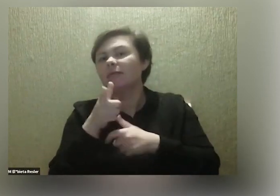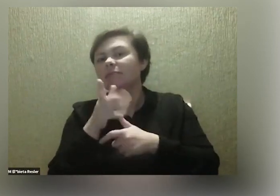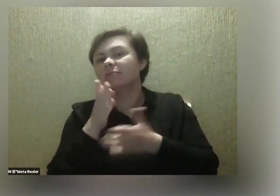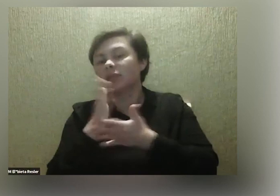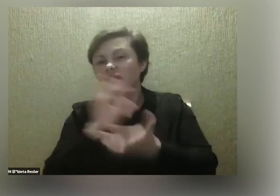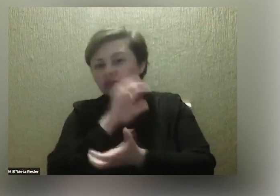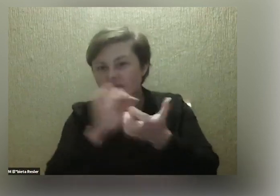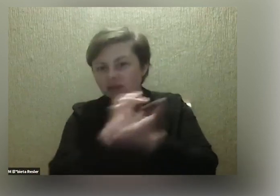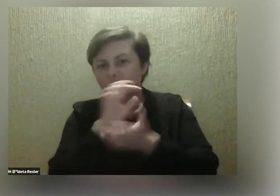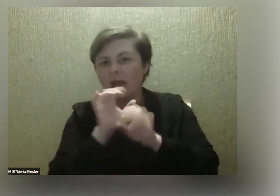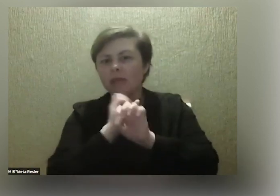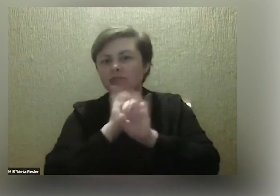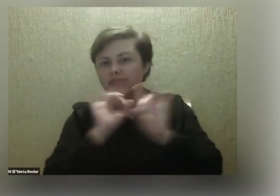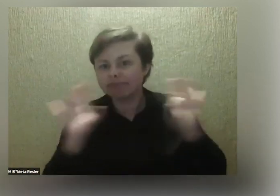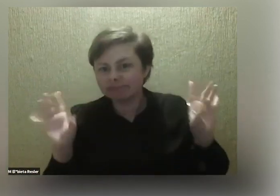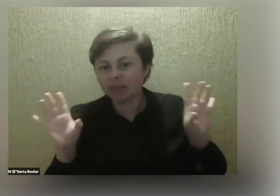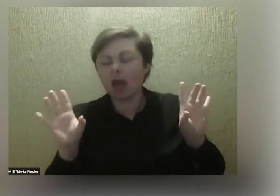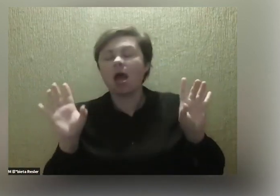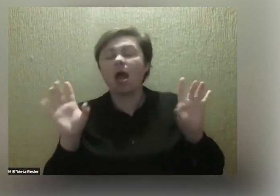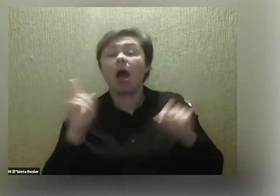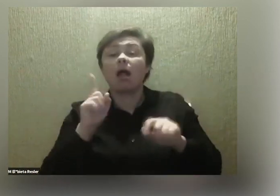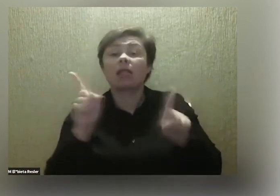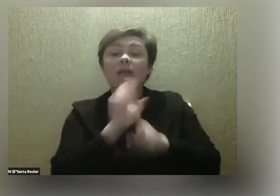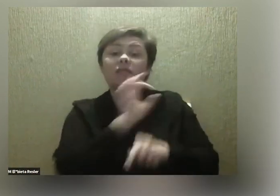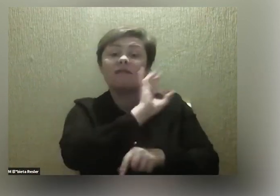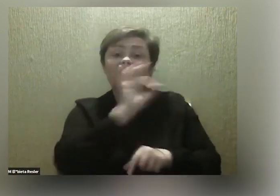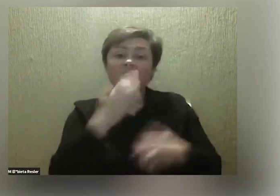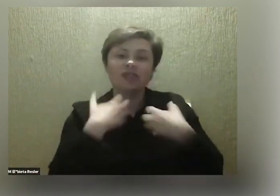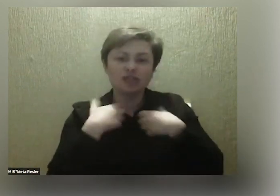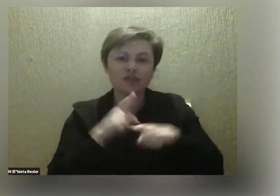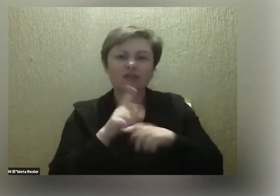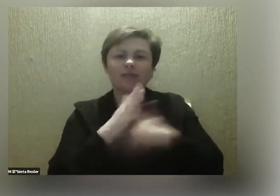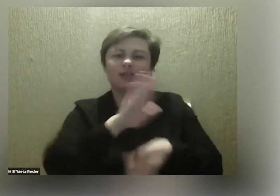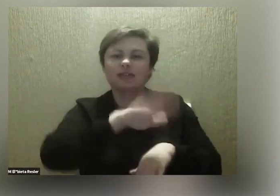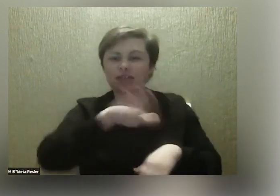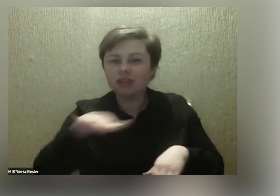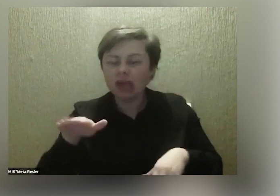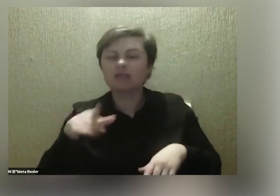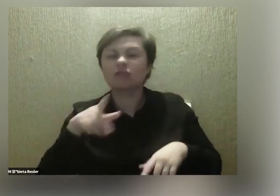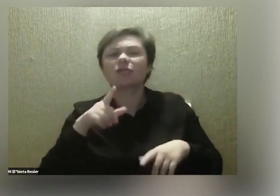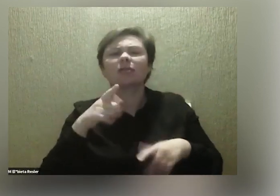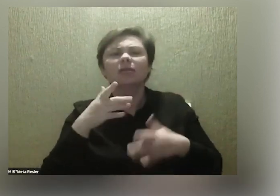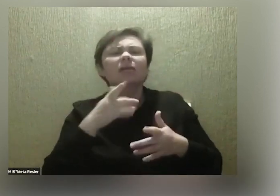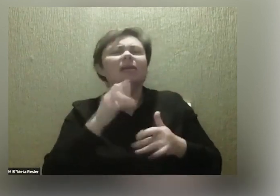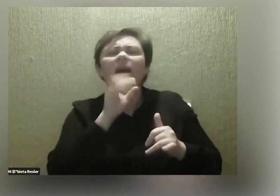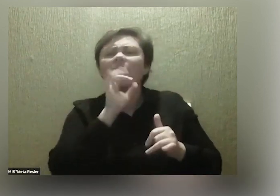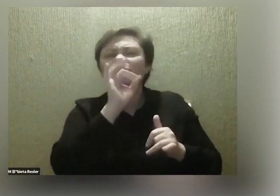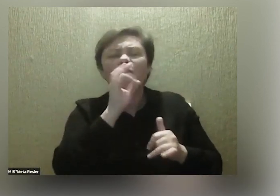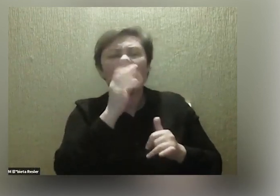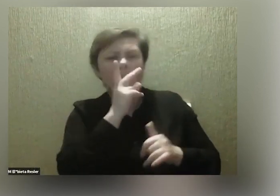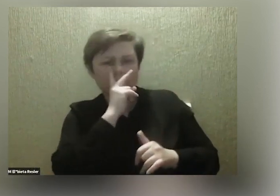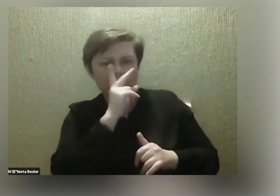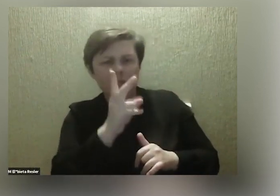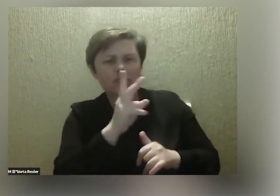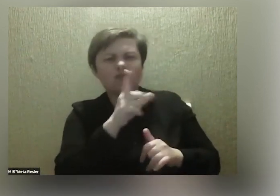epidemią, ale też w Waszym życiu, dziećmi. Jestem ciekawa, co z Waszej perspektywy jest taką rzeczą, o